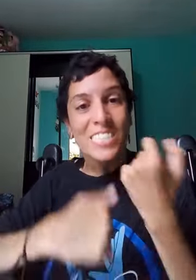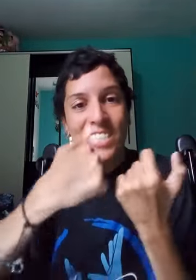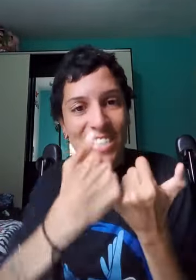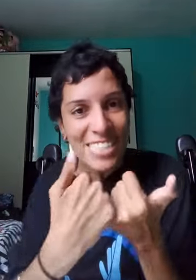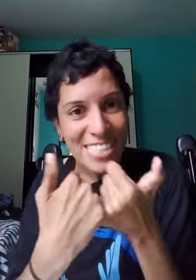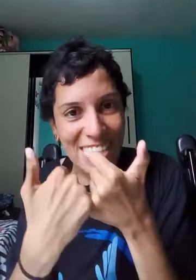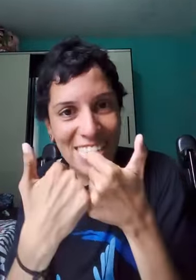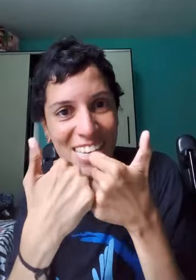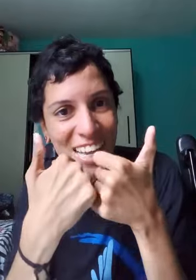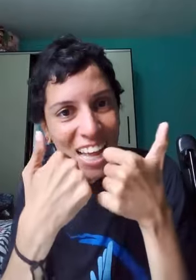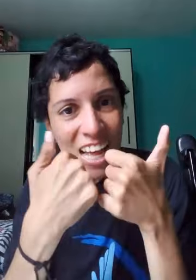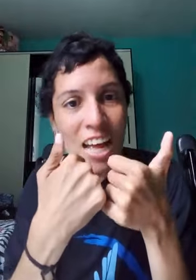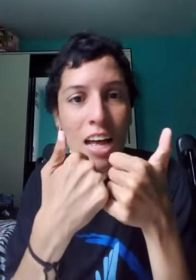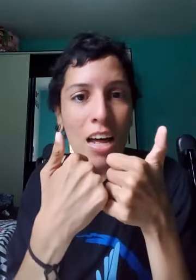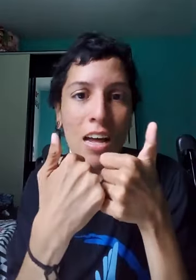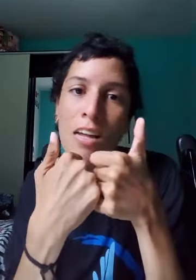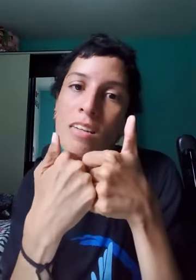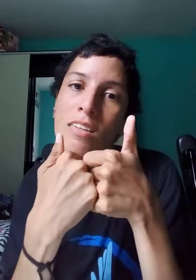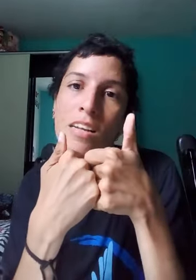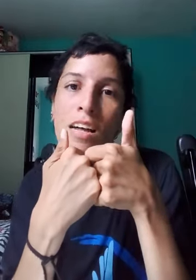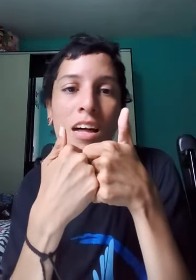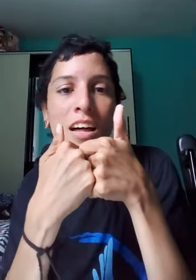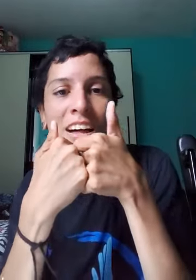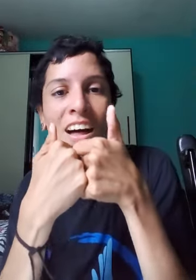Como vai você?